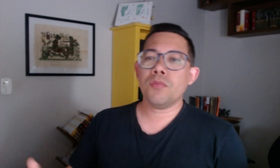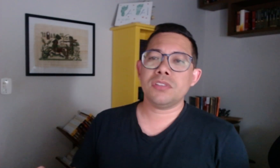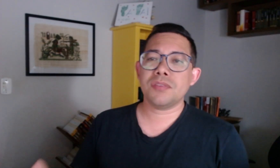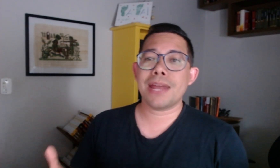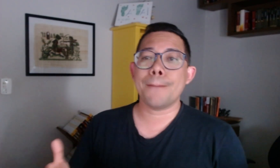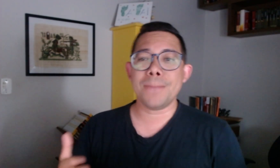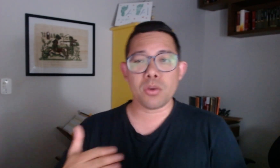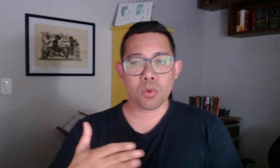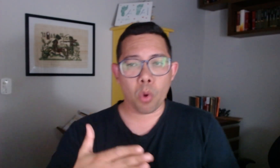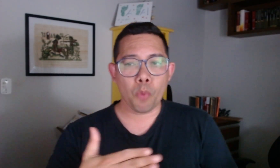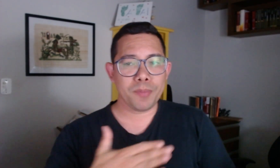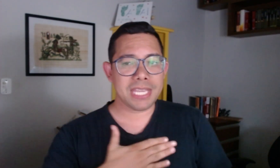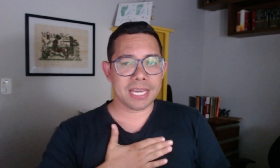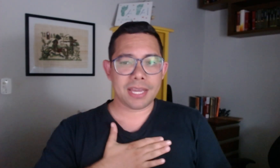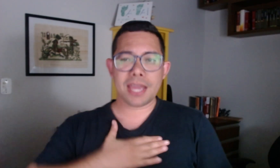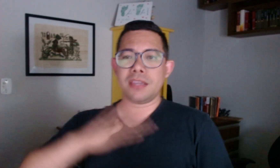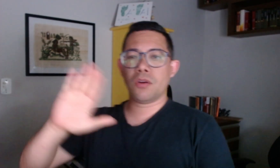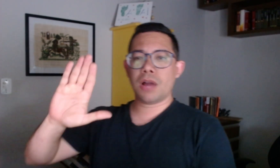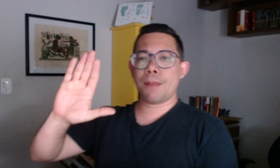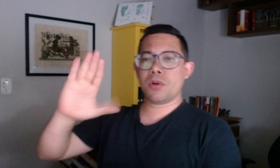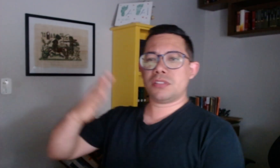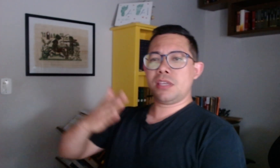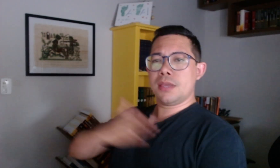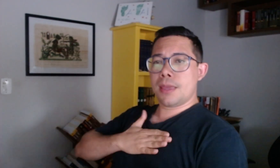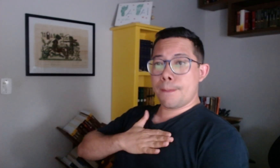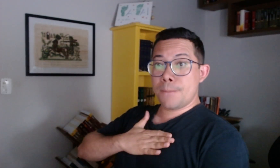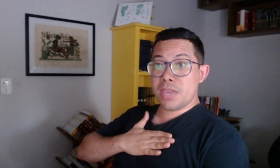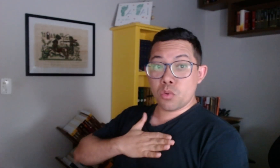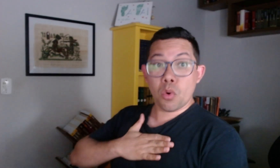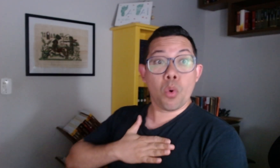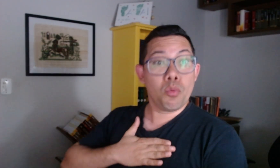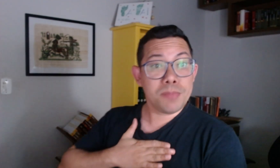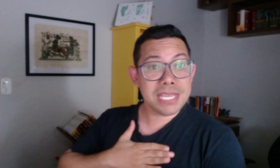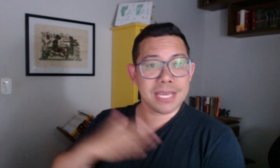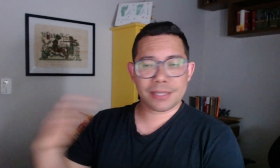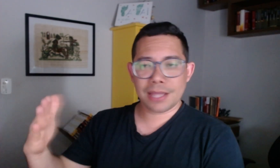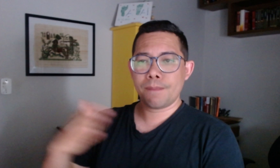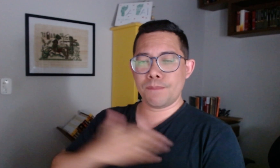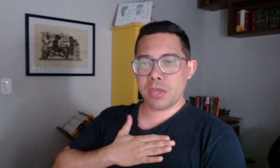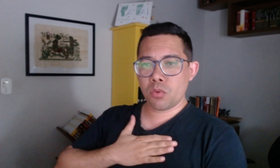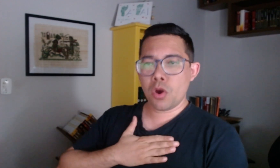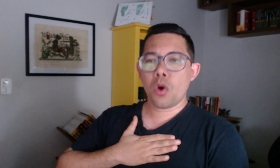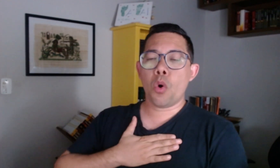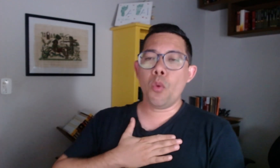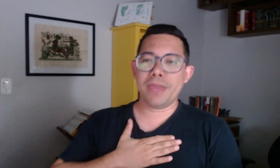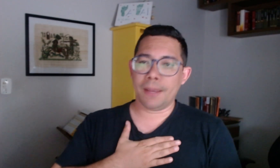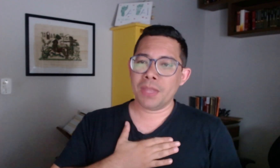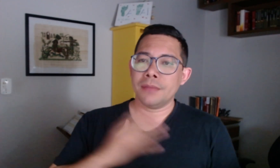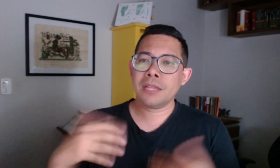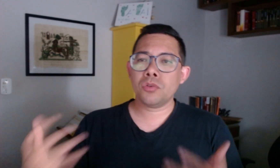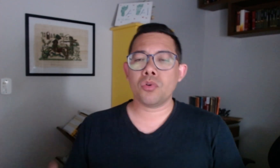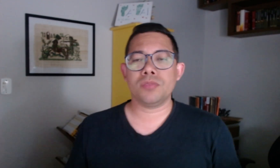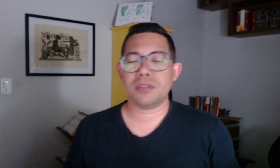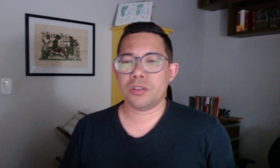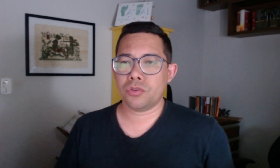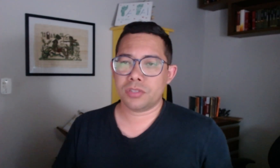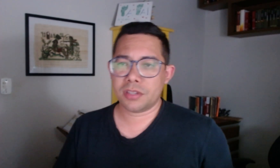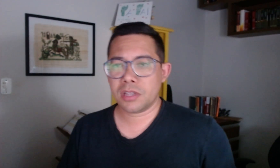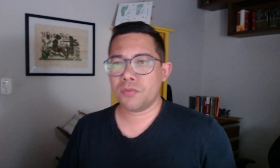você fala meu ou minha, é aqui a mão assim, meu ou minha. Dentro do contexto religioso cristão, você